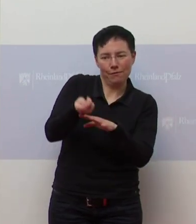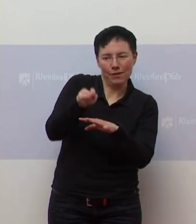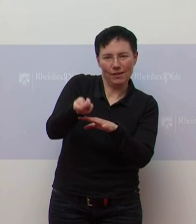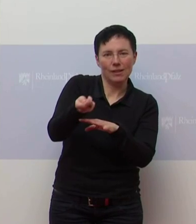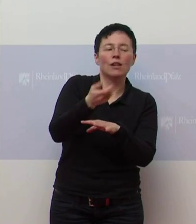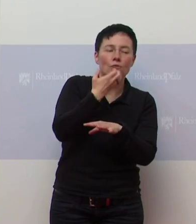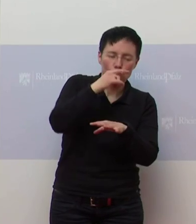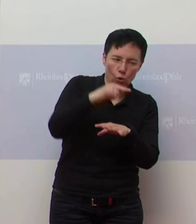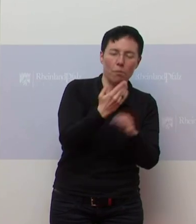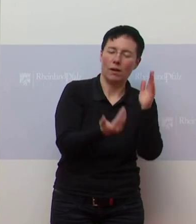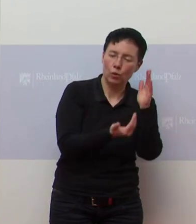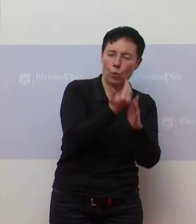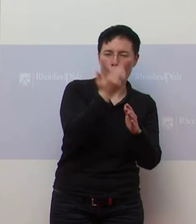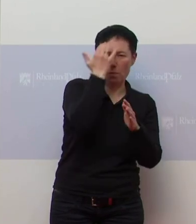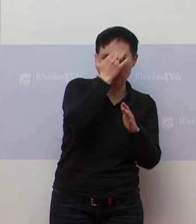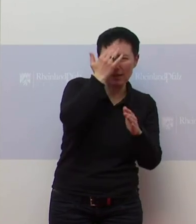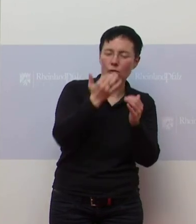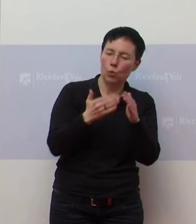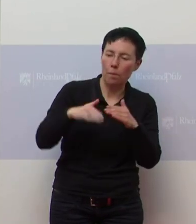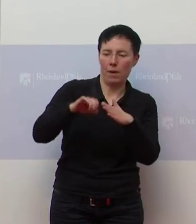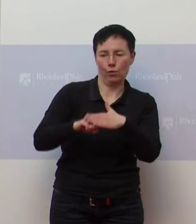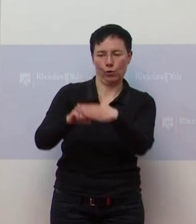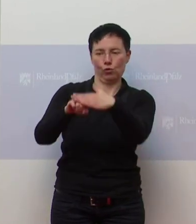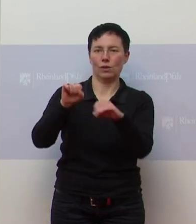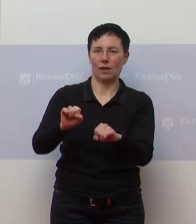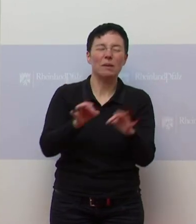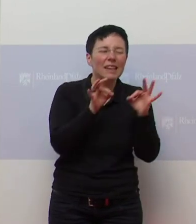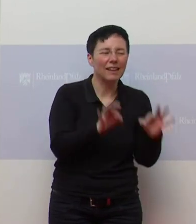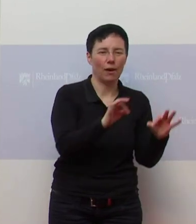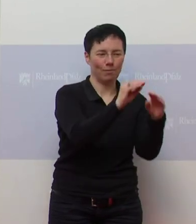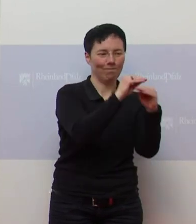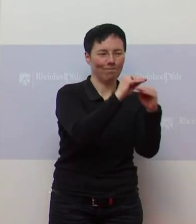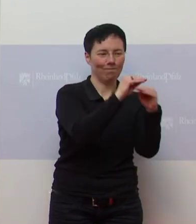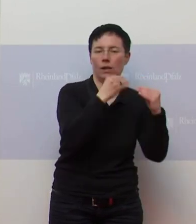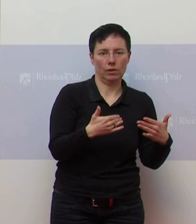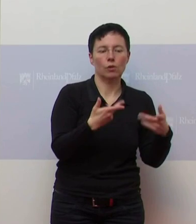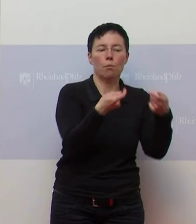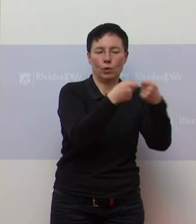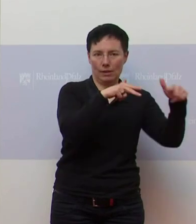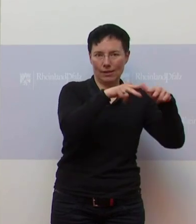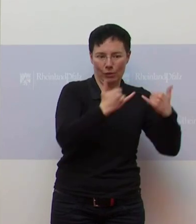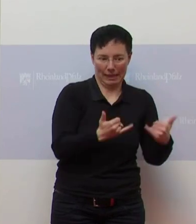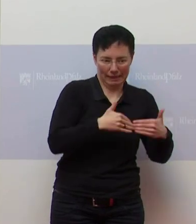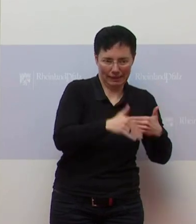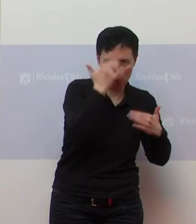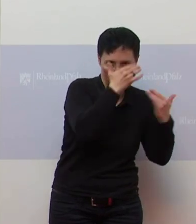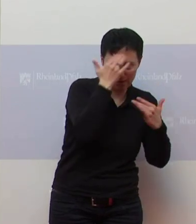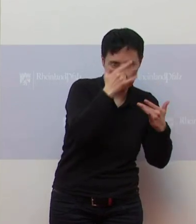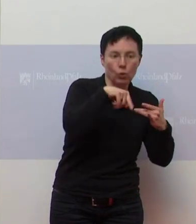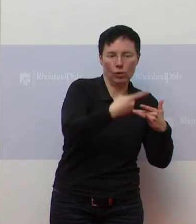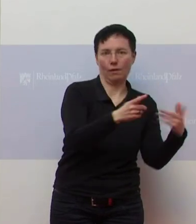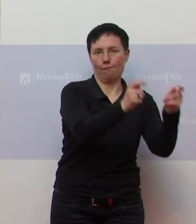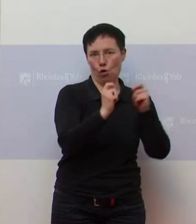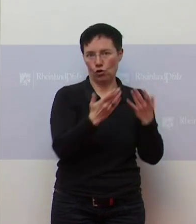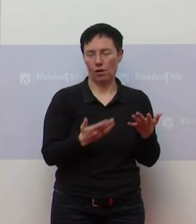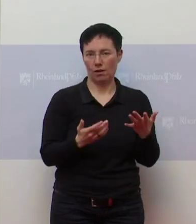nochmal entwickeln wird. Da gibt es aber noch nichts Genaues. Die Bundesregierung wird sich daran jetzt machen und dann einen Vorschlag machen. Wie